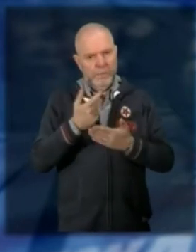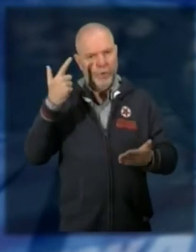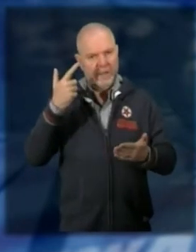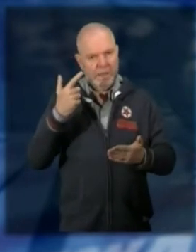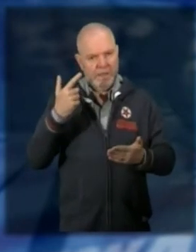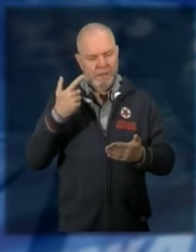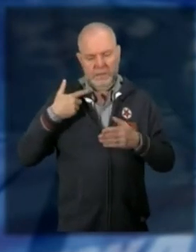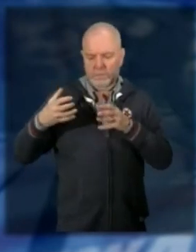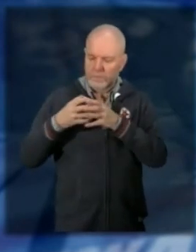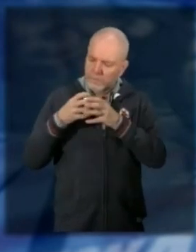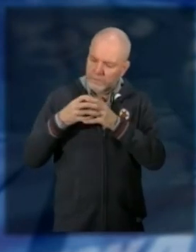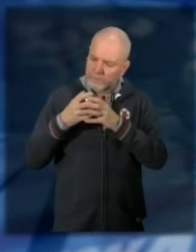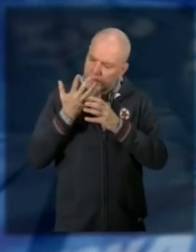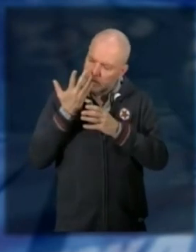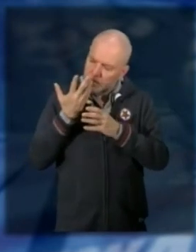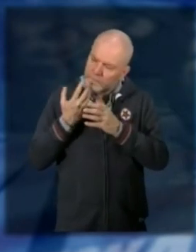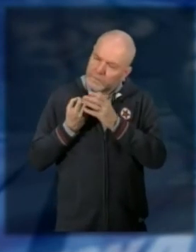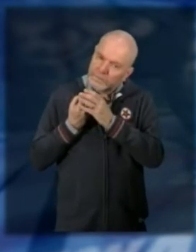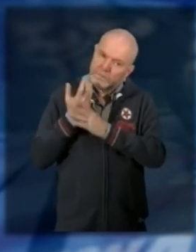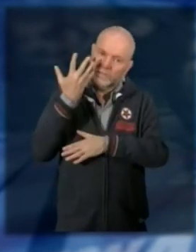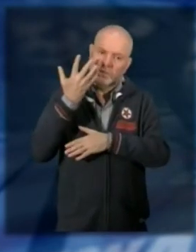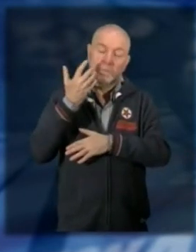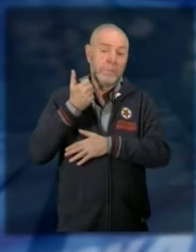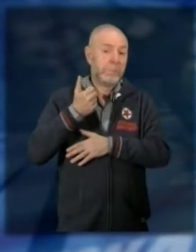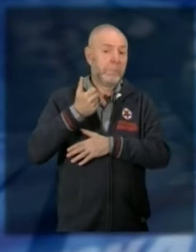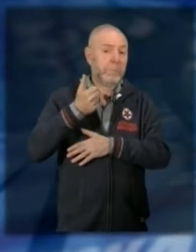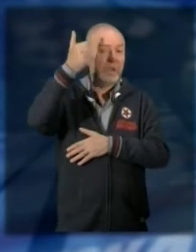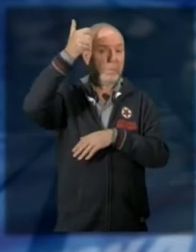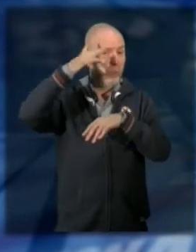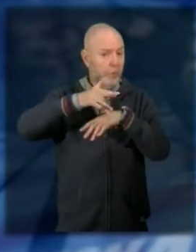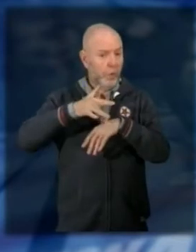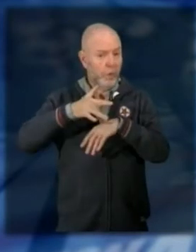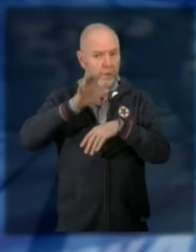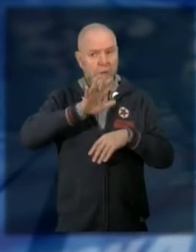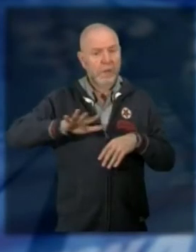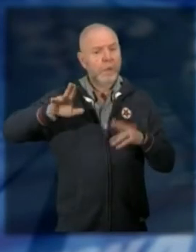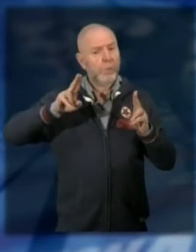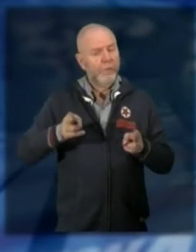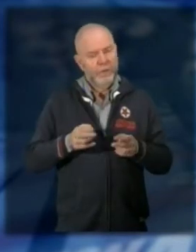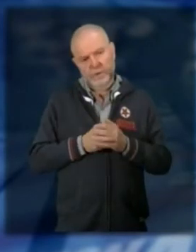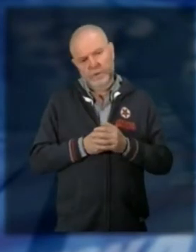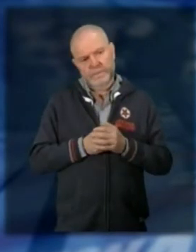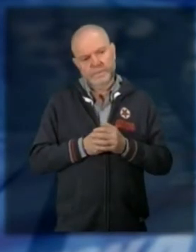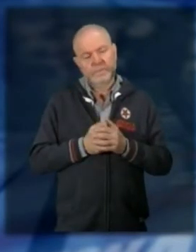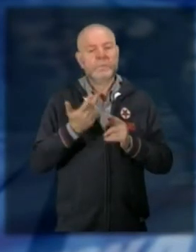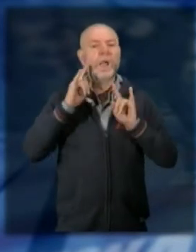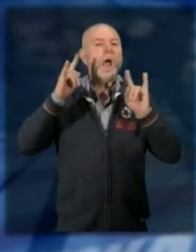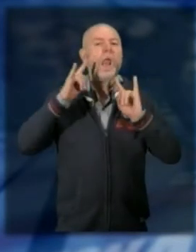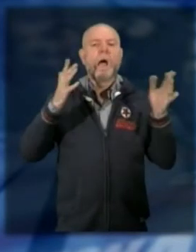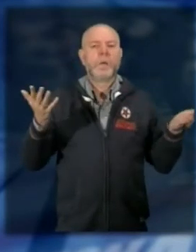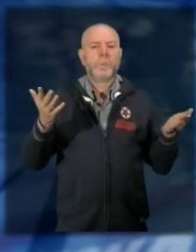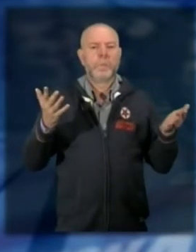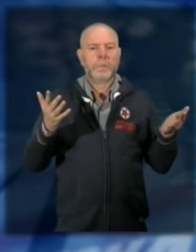dell'Unione credo sia il primo servizio di questo tipo per quanto riguarda la nostra provincia è un servizio di allertamento alla popolazione